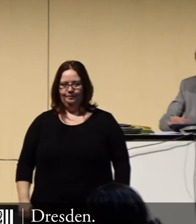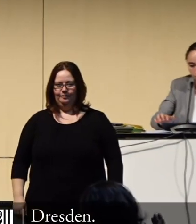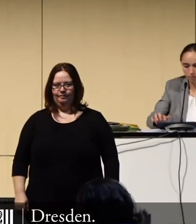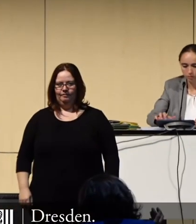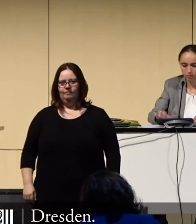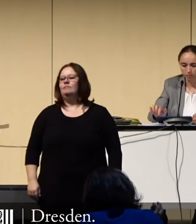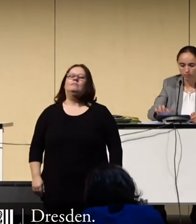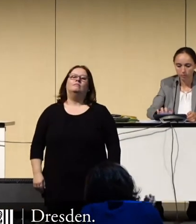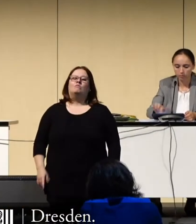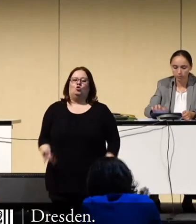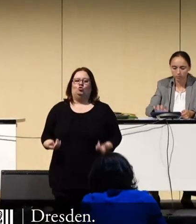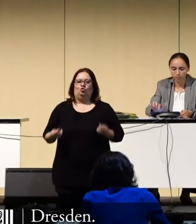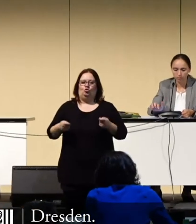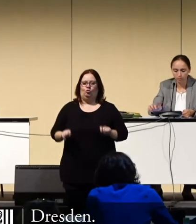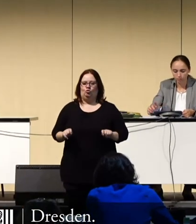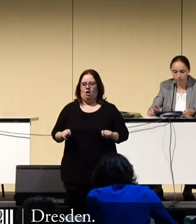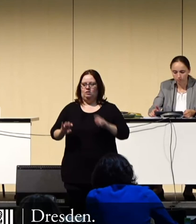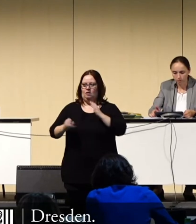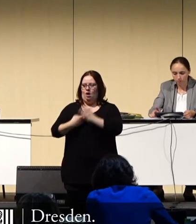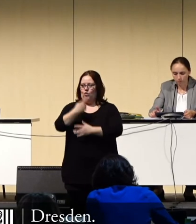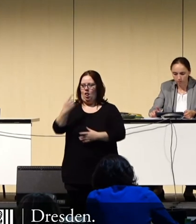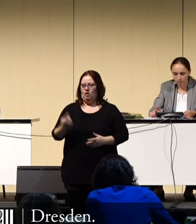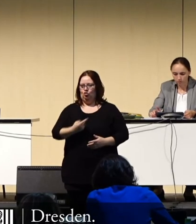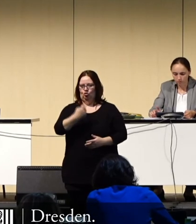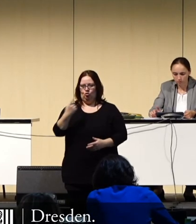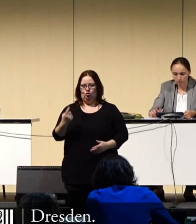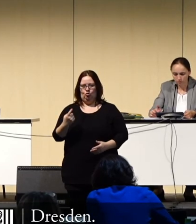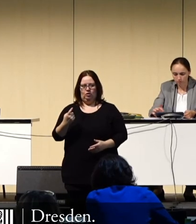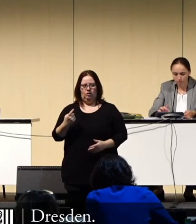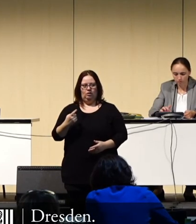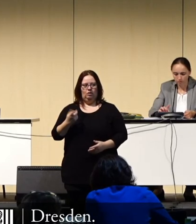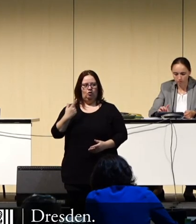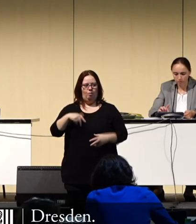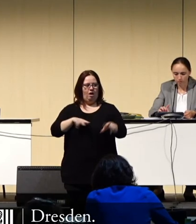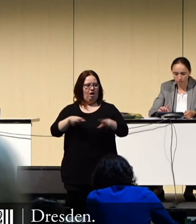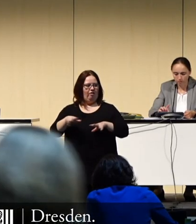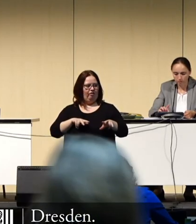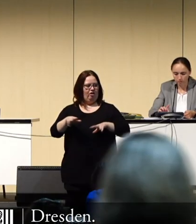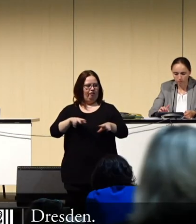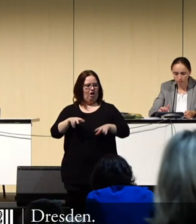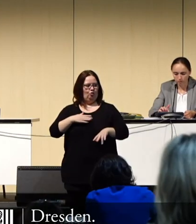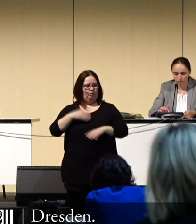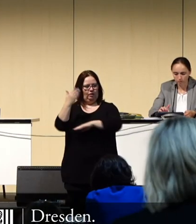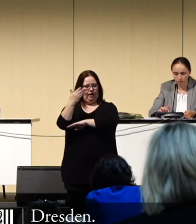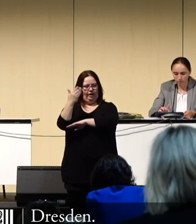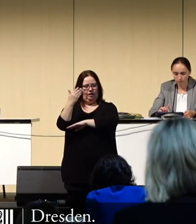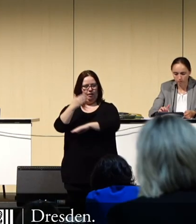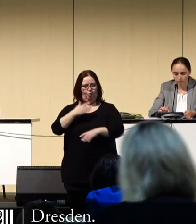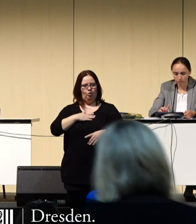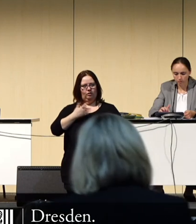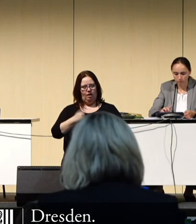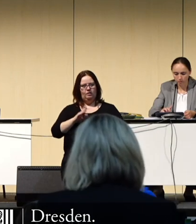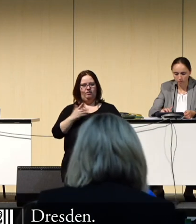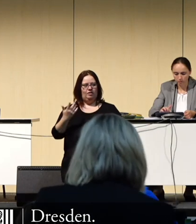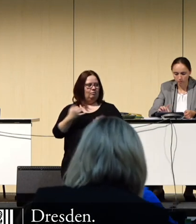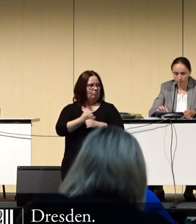Und zum Abschluss der aktuellen Stunde hat sich die Verwaltung gedacht, für ihren Redebeitrag genau das zu